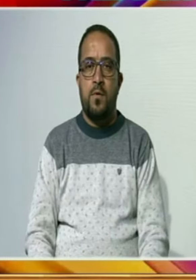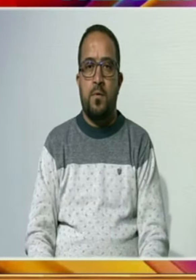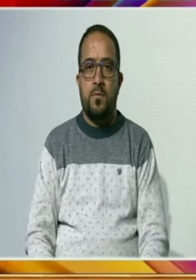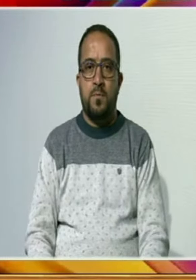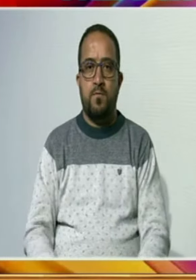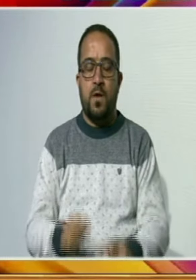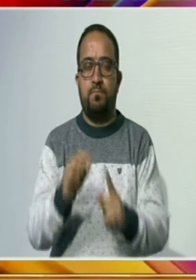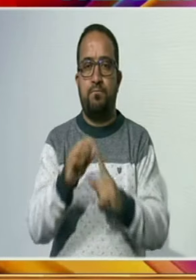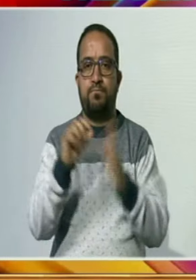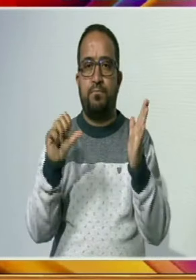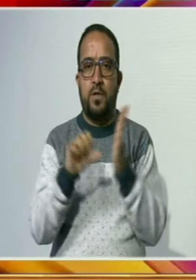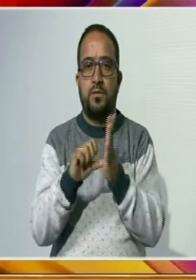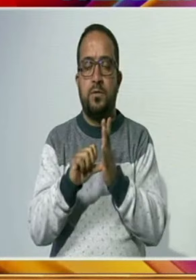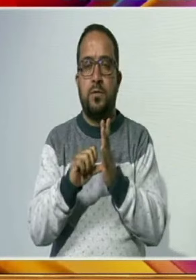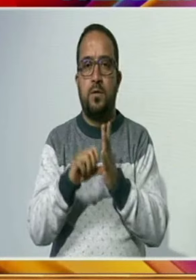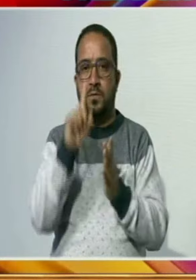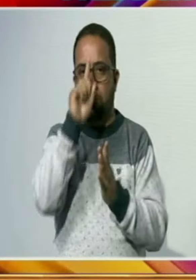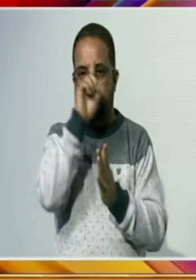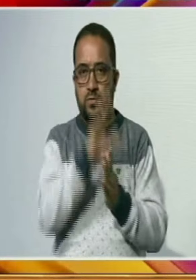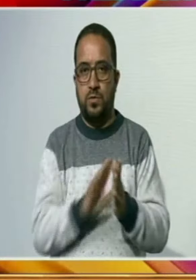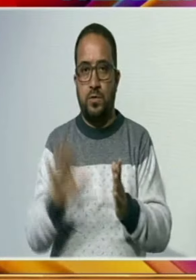صدر جمہوریہ دروپو دی مرمو